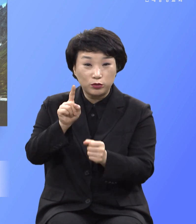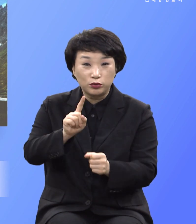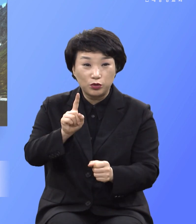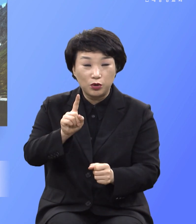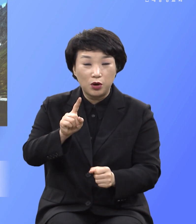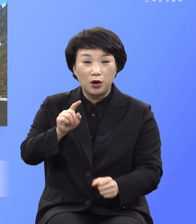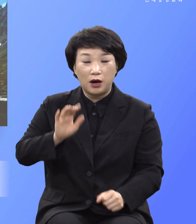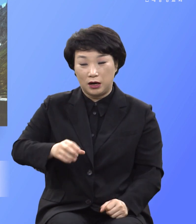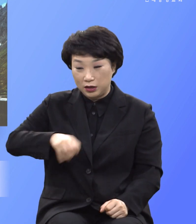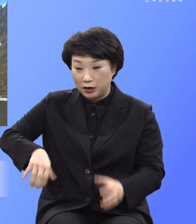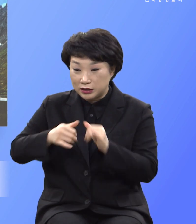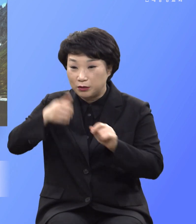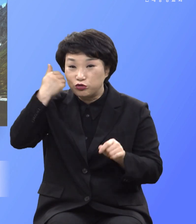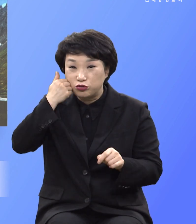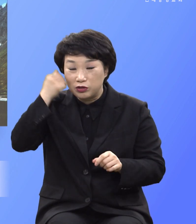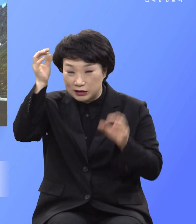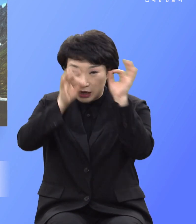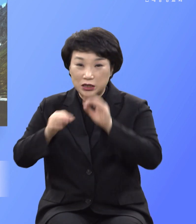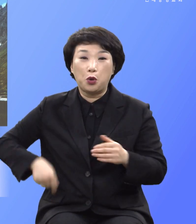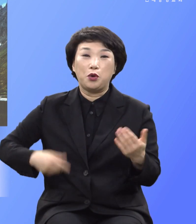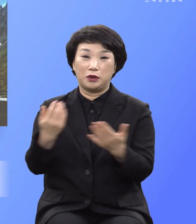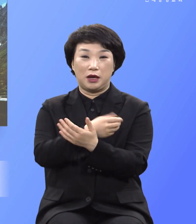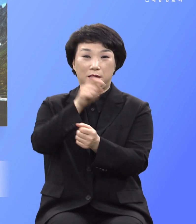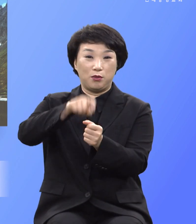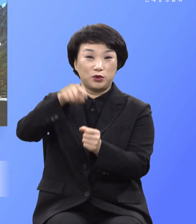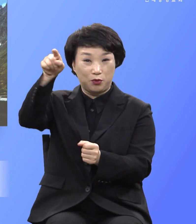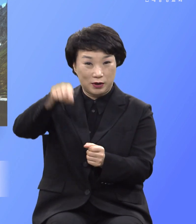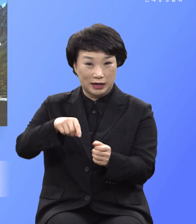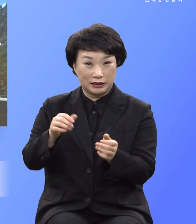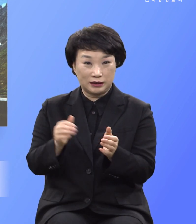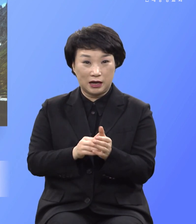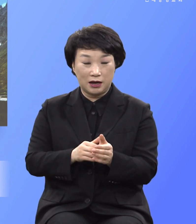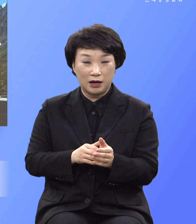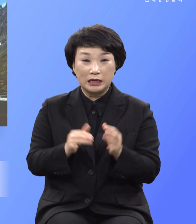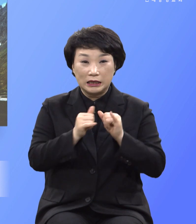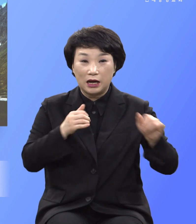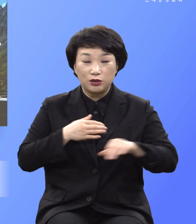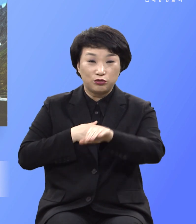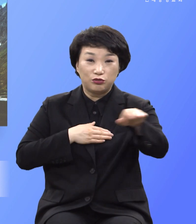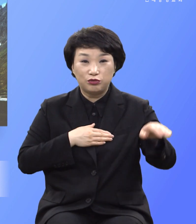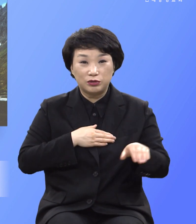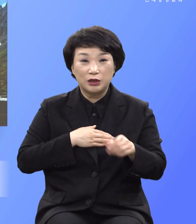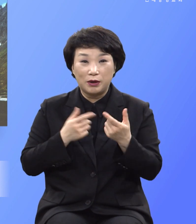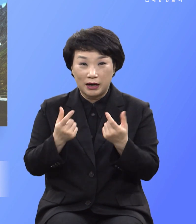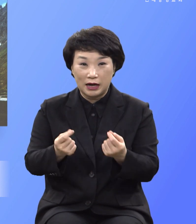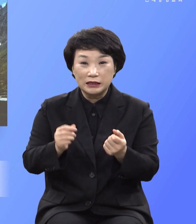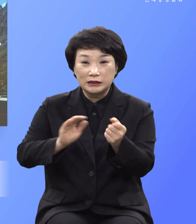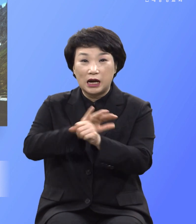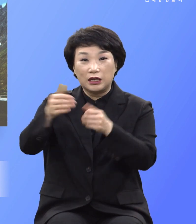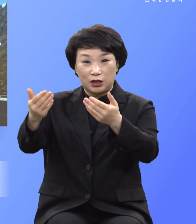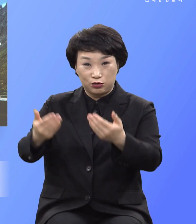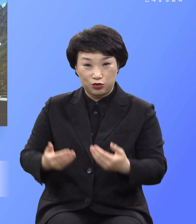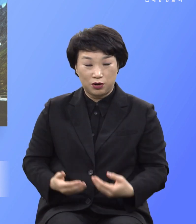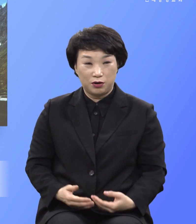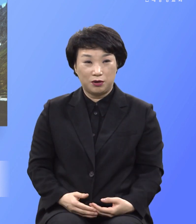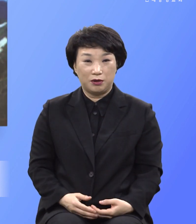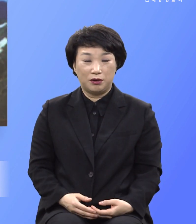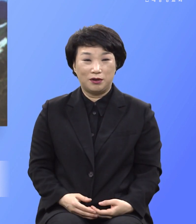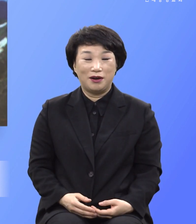찾아 회개시키러 왔다는 것입니다 인간을 이토록 사랑하셔서 하나님의